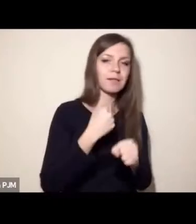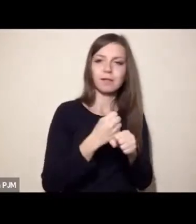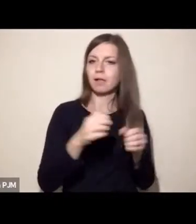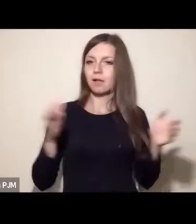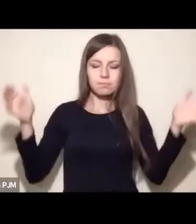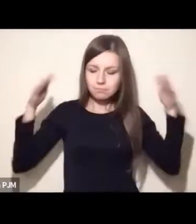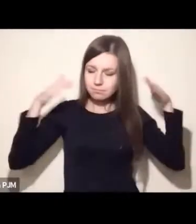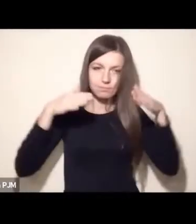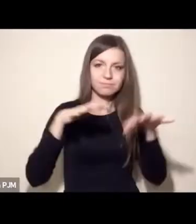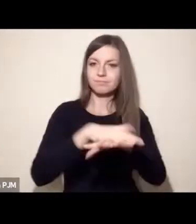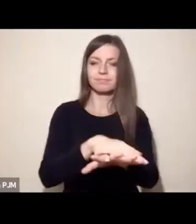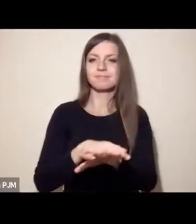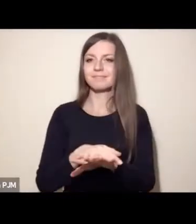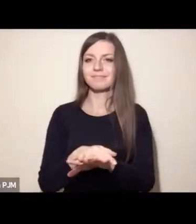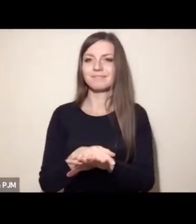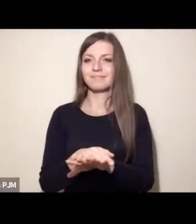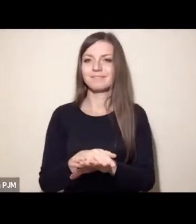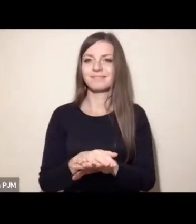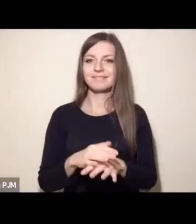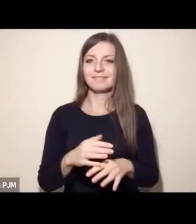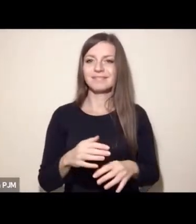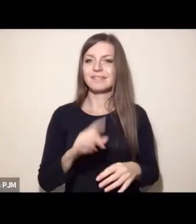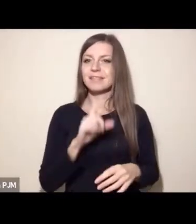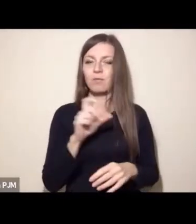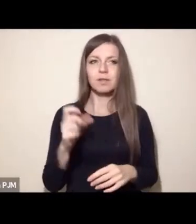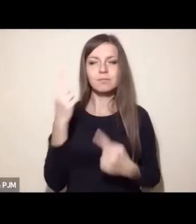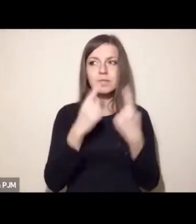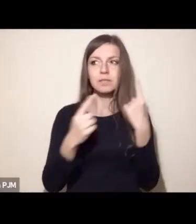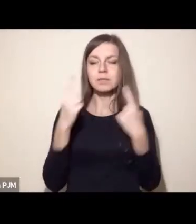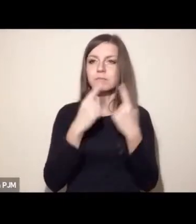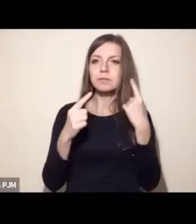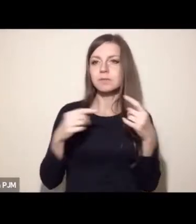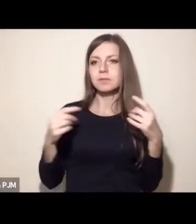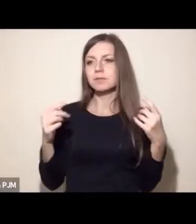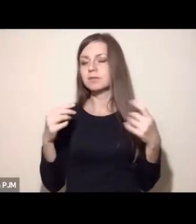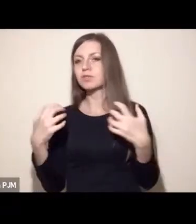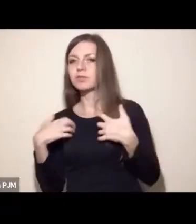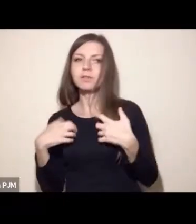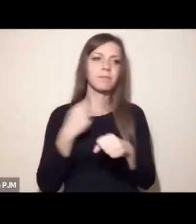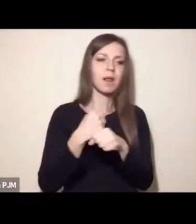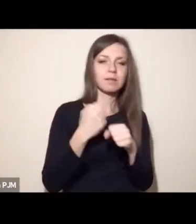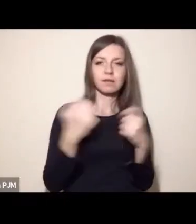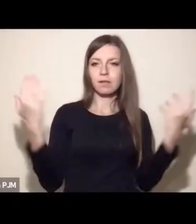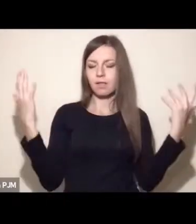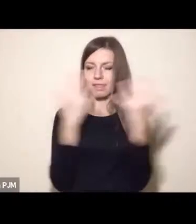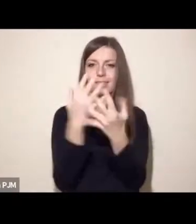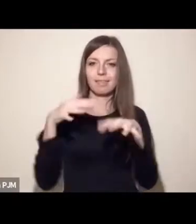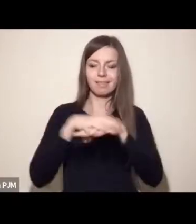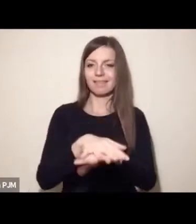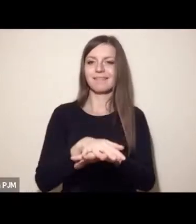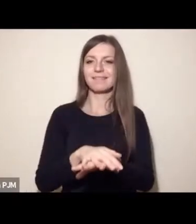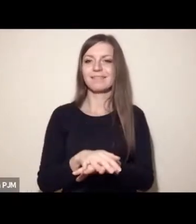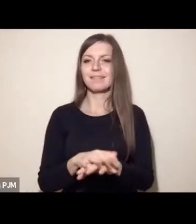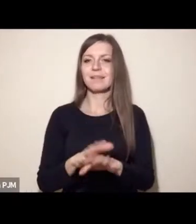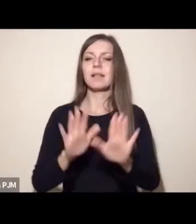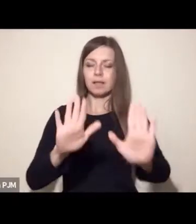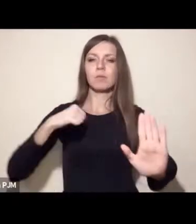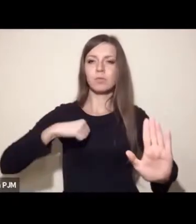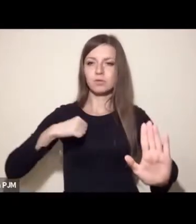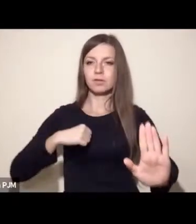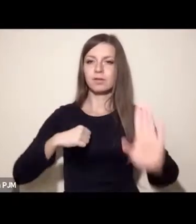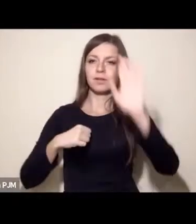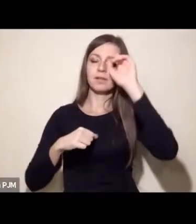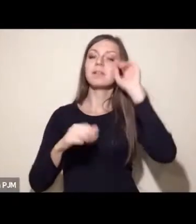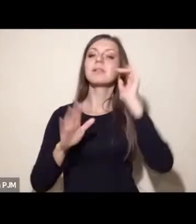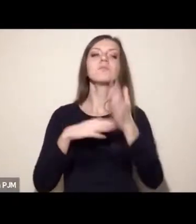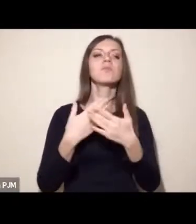od różnych sfer, bo te sfery nieustannie się przenikają i często kwestia zatrzymania tortur wobec